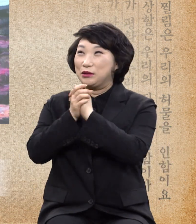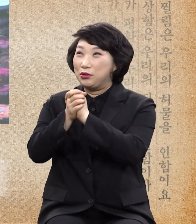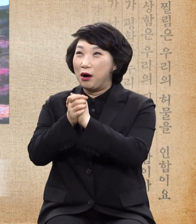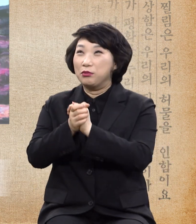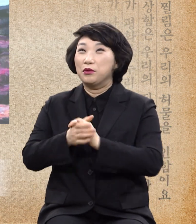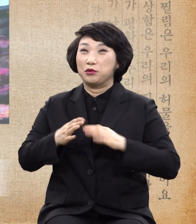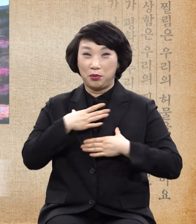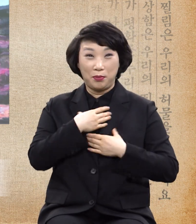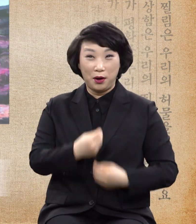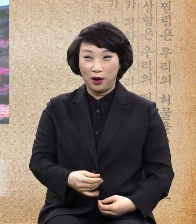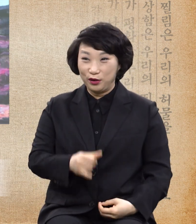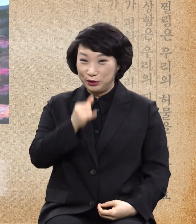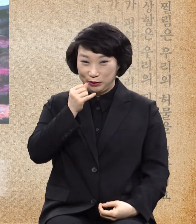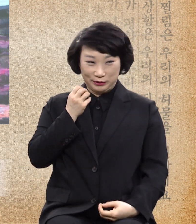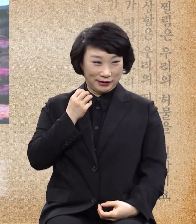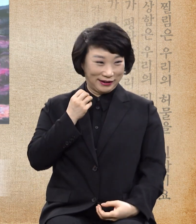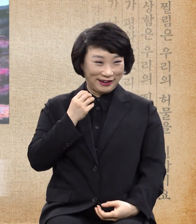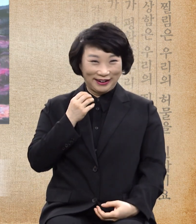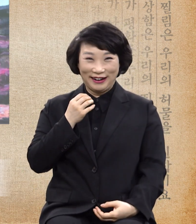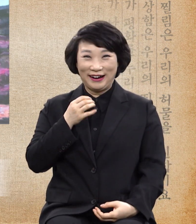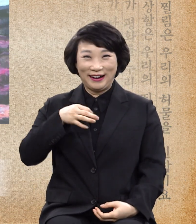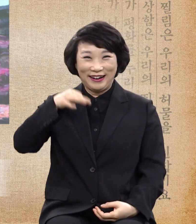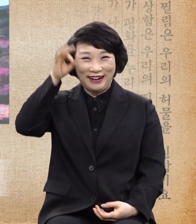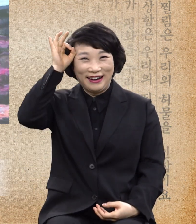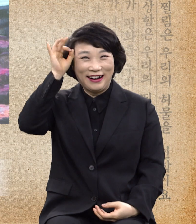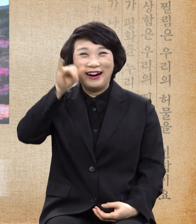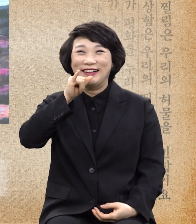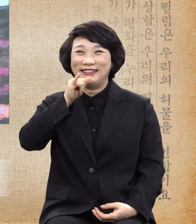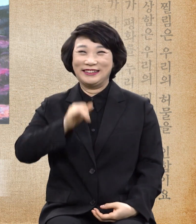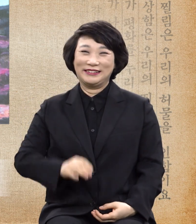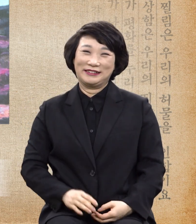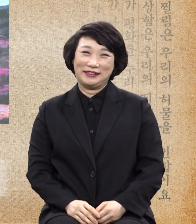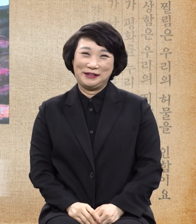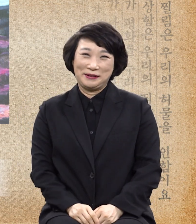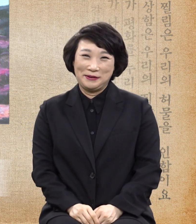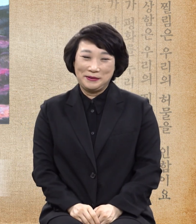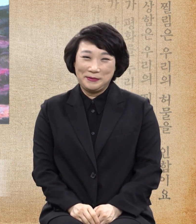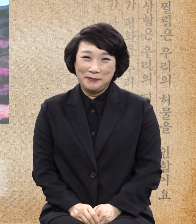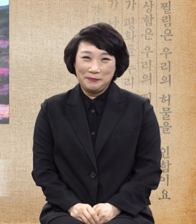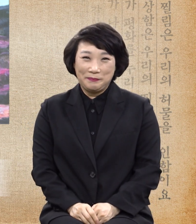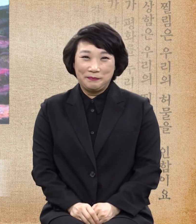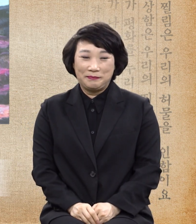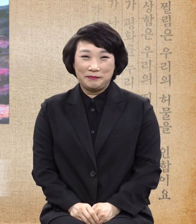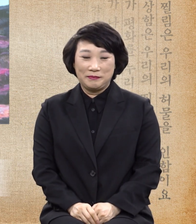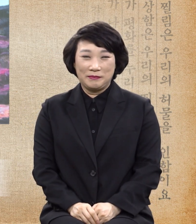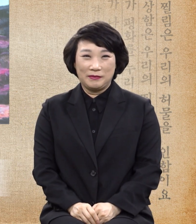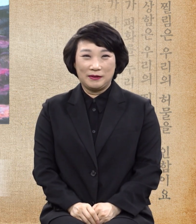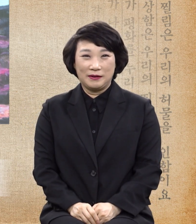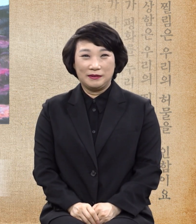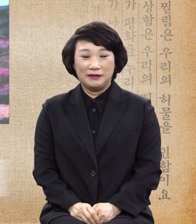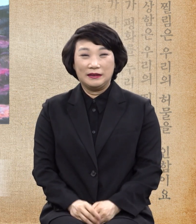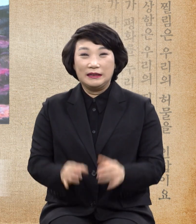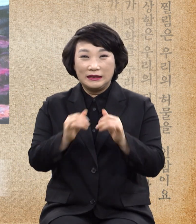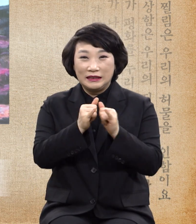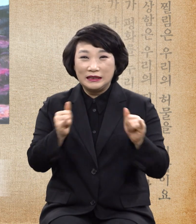편안하겠다. 이런 생각이 듭니다. 하나님께서는 인간의 육체가